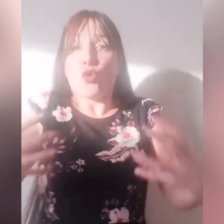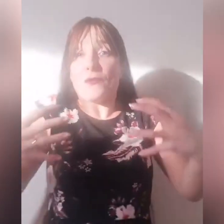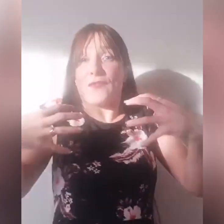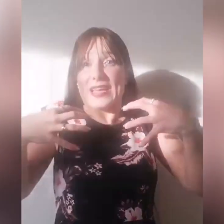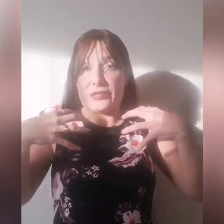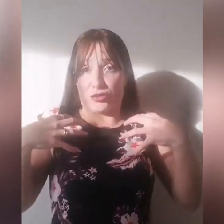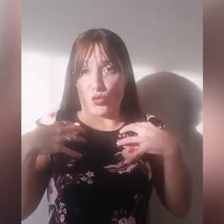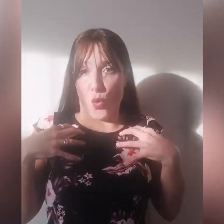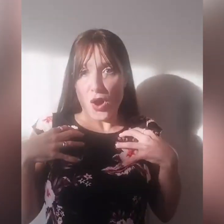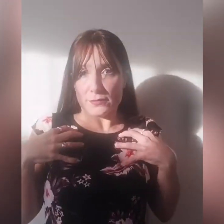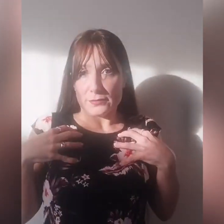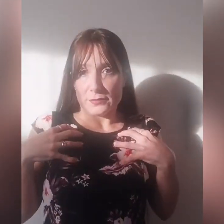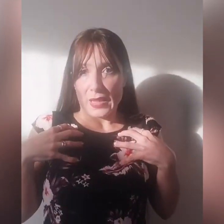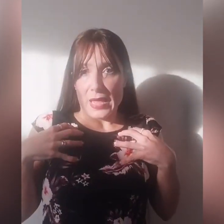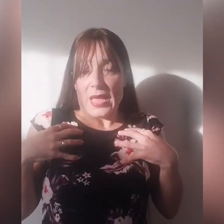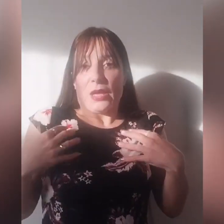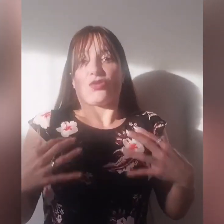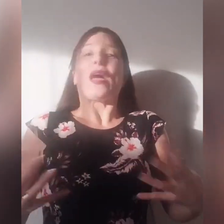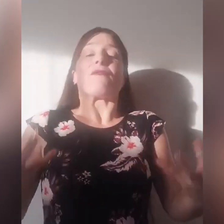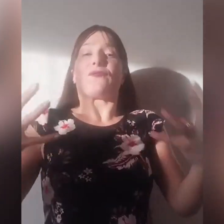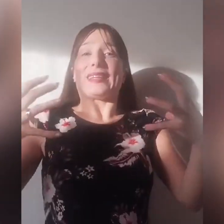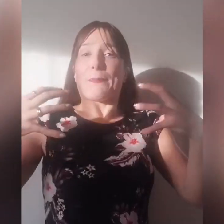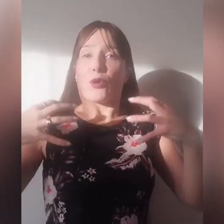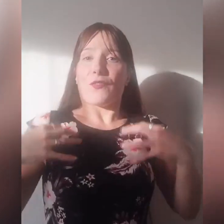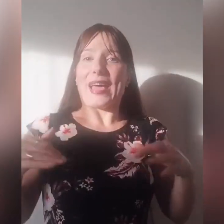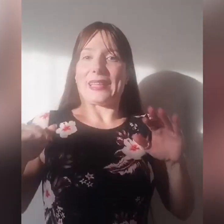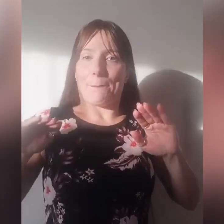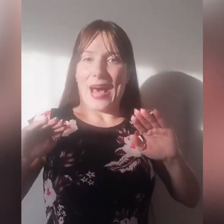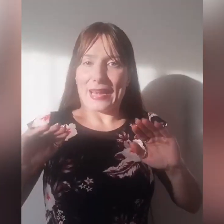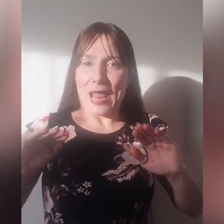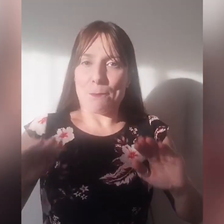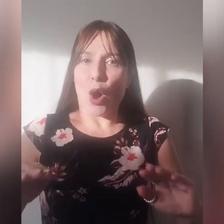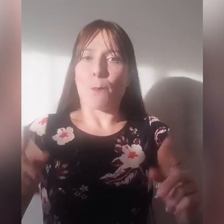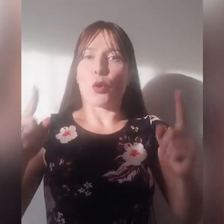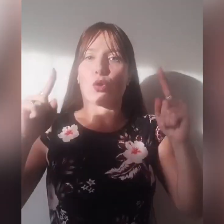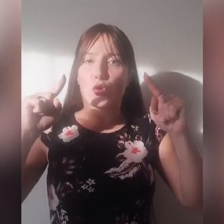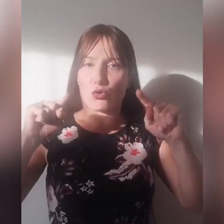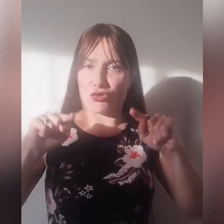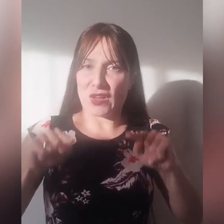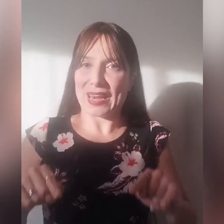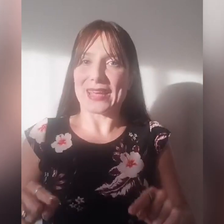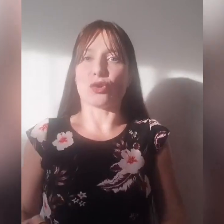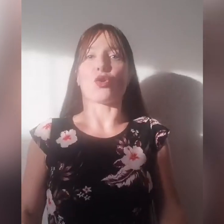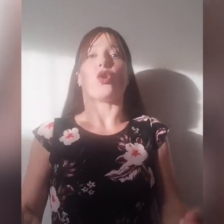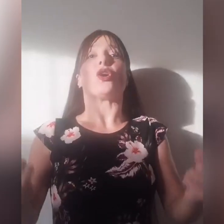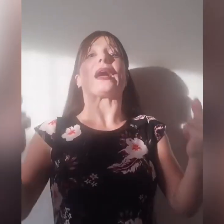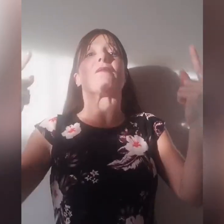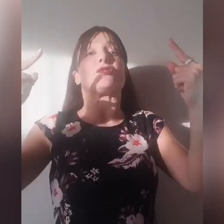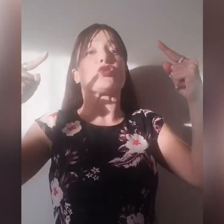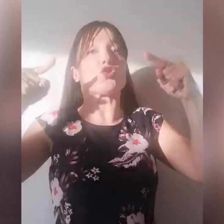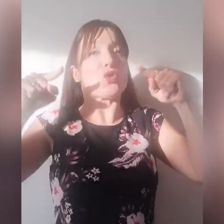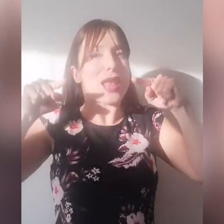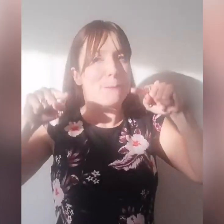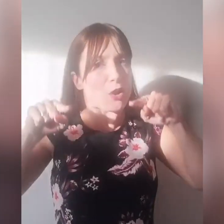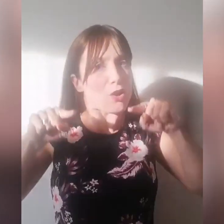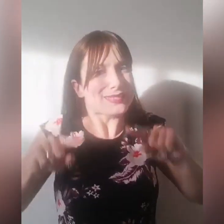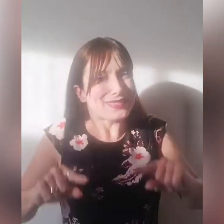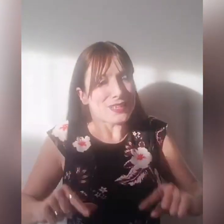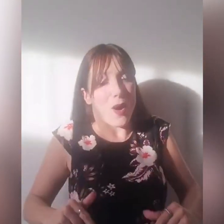lui fa il suo, cioè fa da profeta, parla al popolo, loro ci credono, sulla parola di Dio